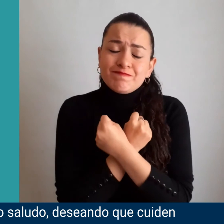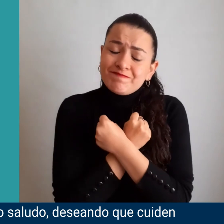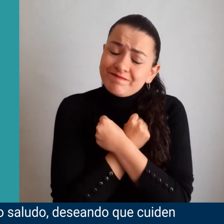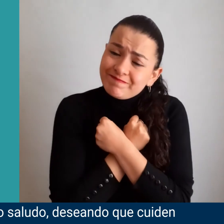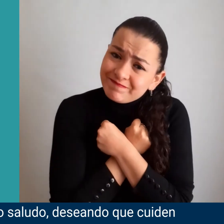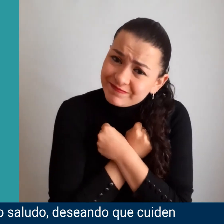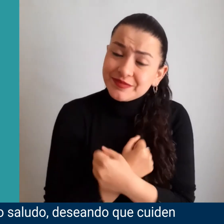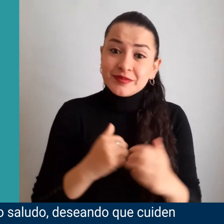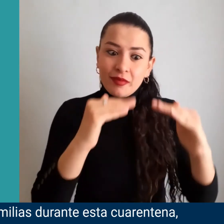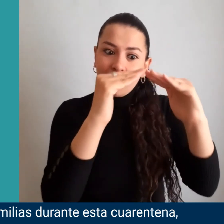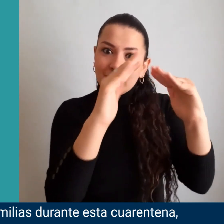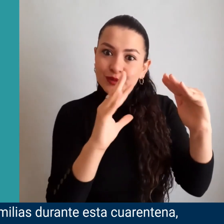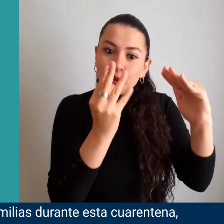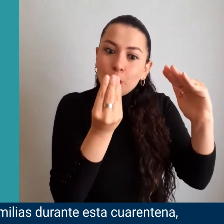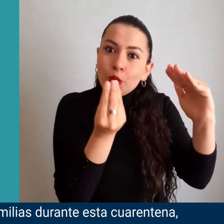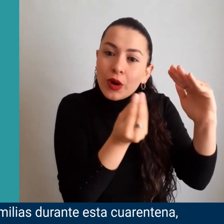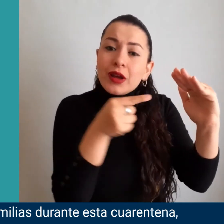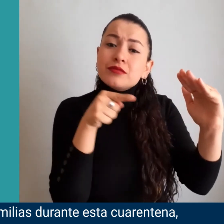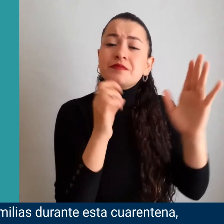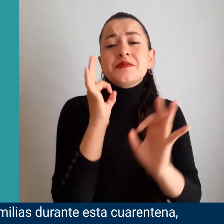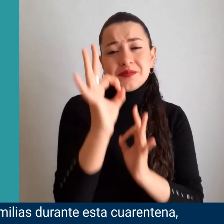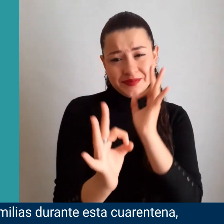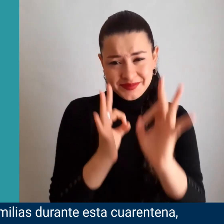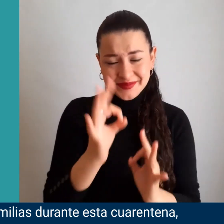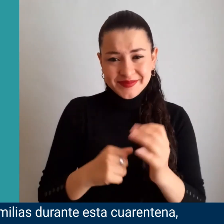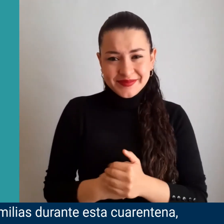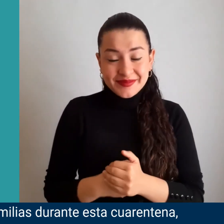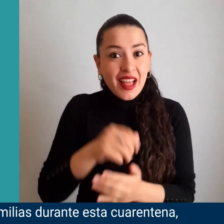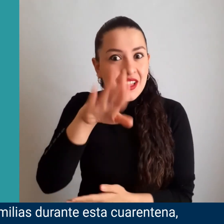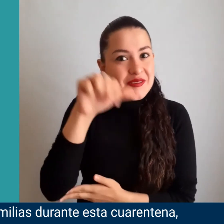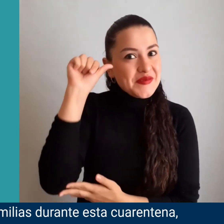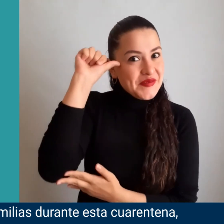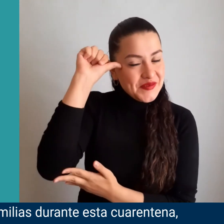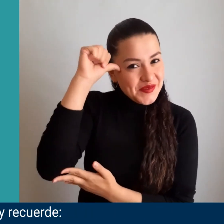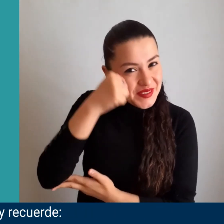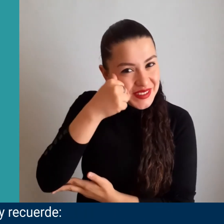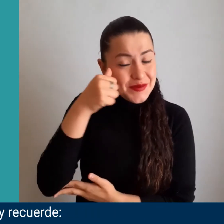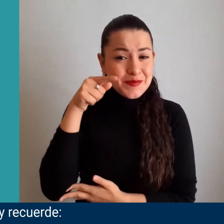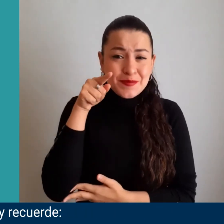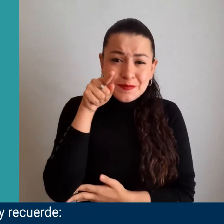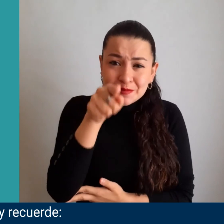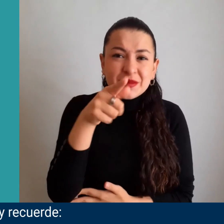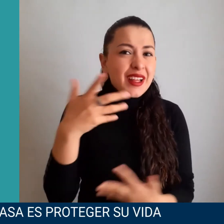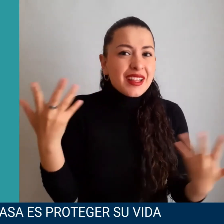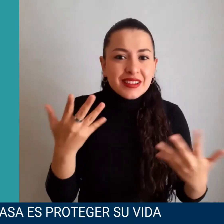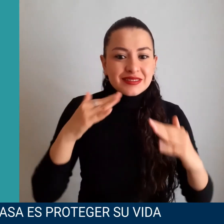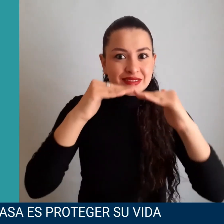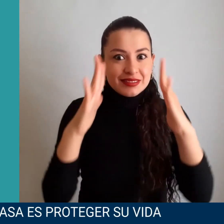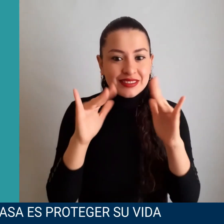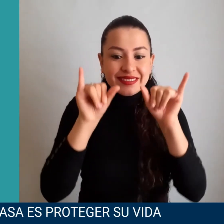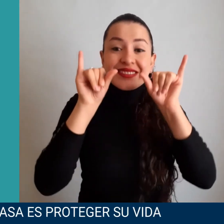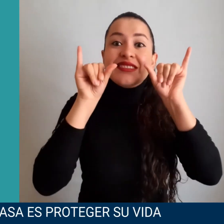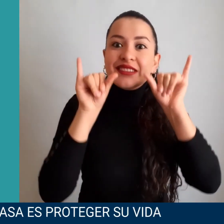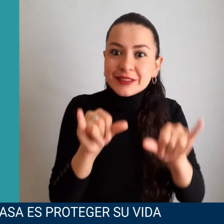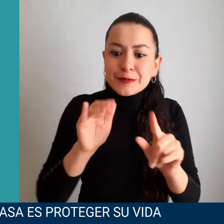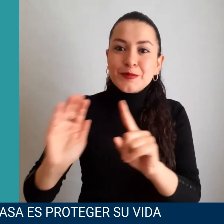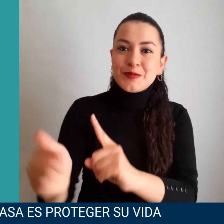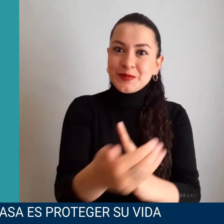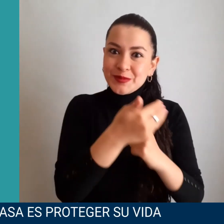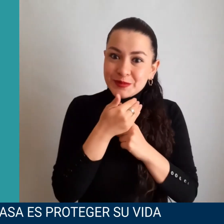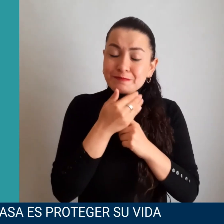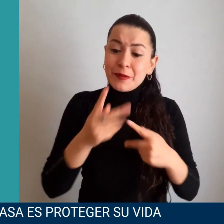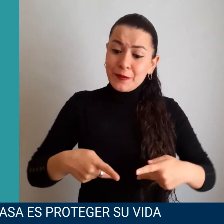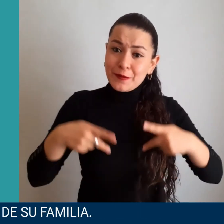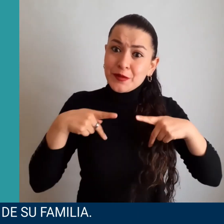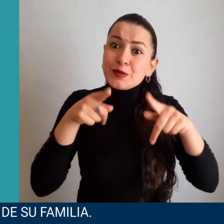deseando que cuiden de ustedes y sus familias durante esta cuarentena. Y recuerde, quedarse en casa es